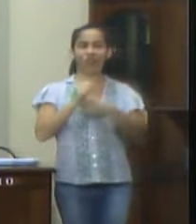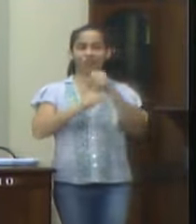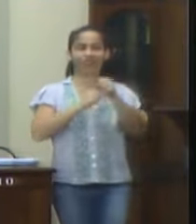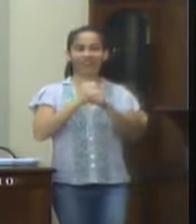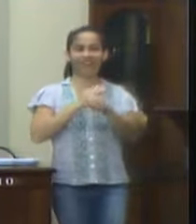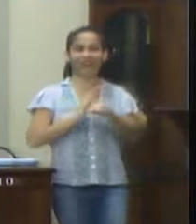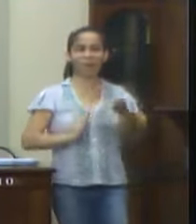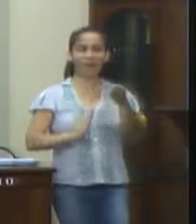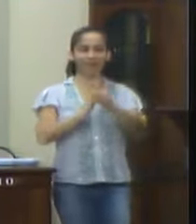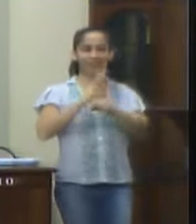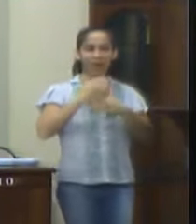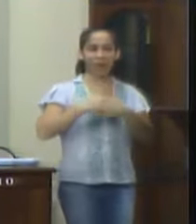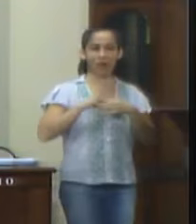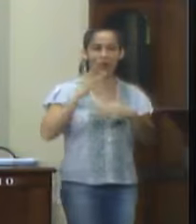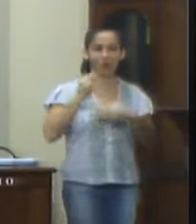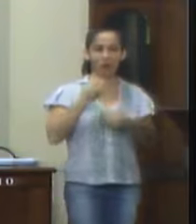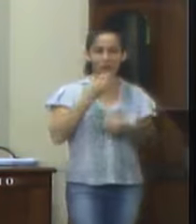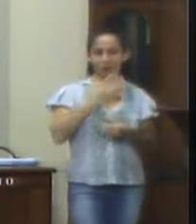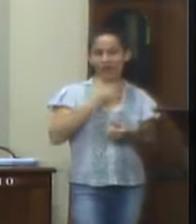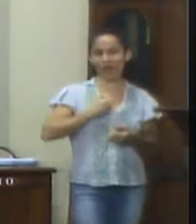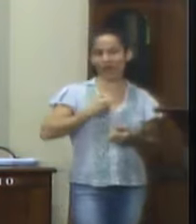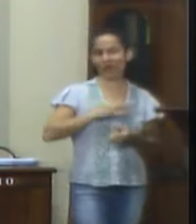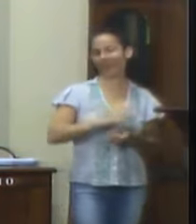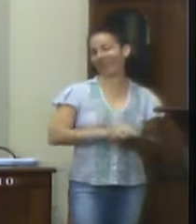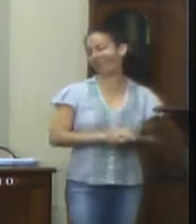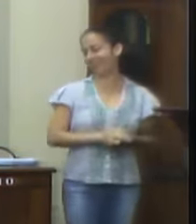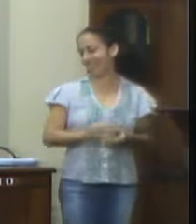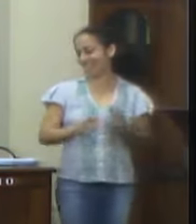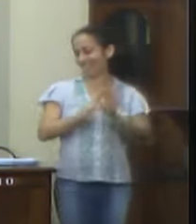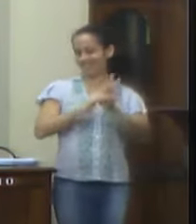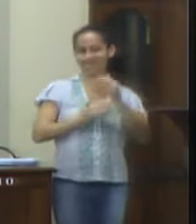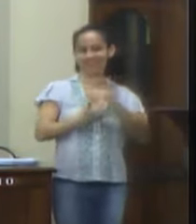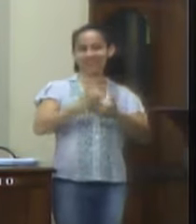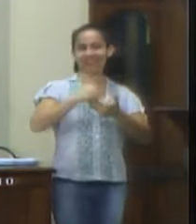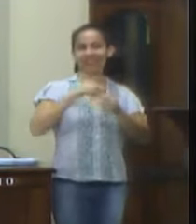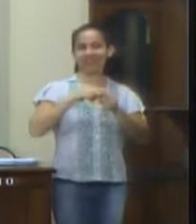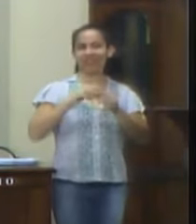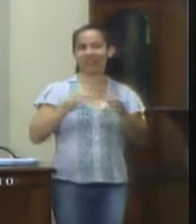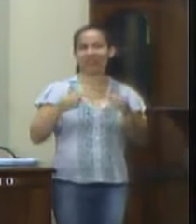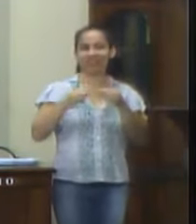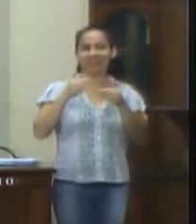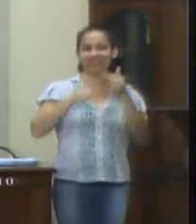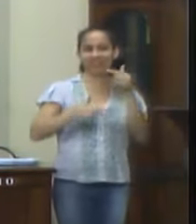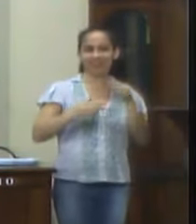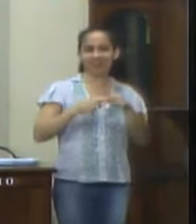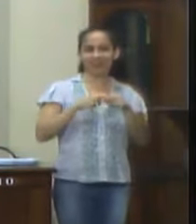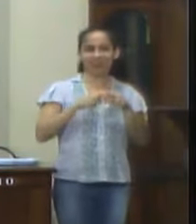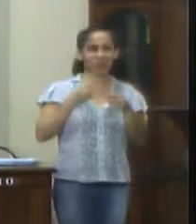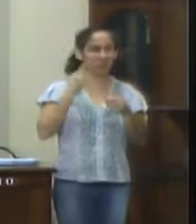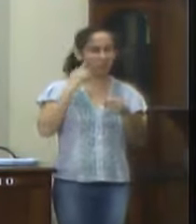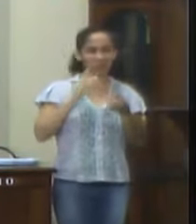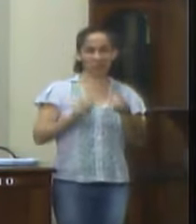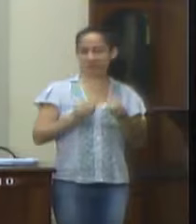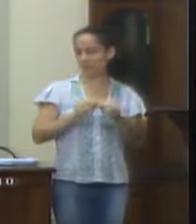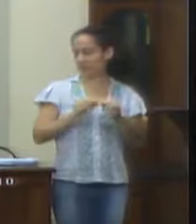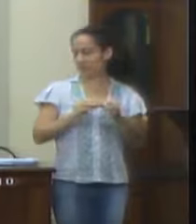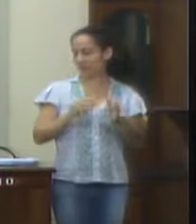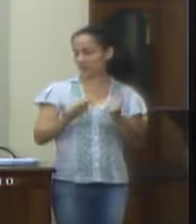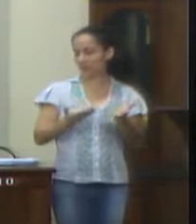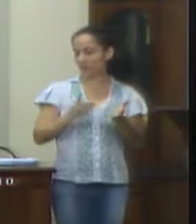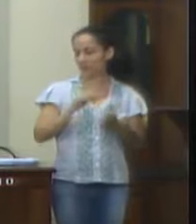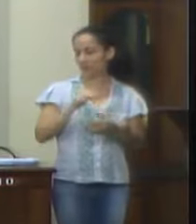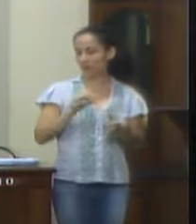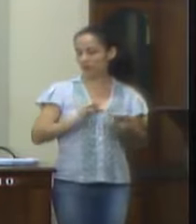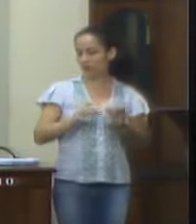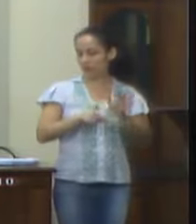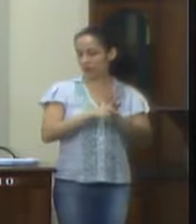129, inciso 4, a linha C do Regimento Interno, que seja colocada em discussão única e votação, na ordem do dia desta data, os seguintes projetos